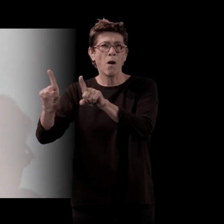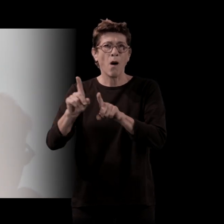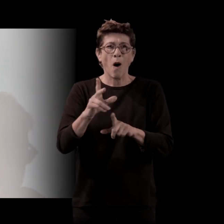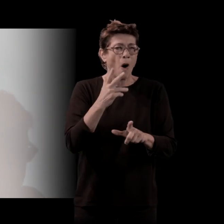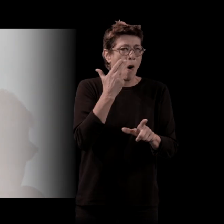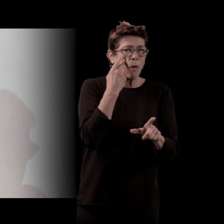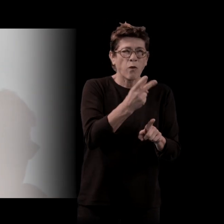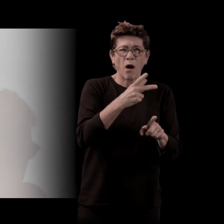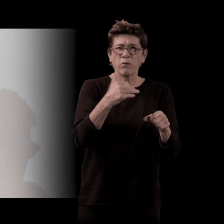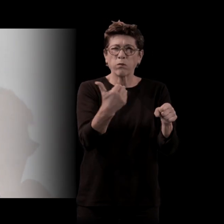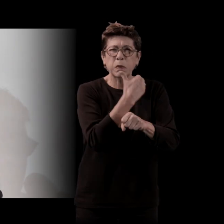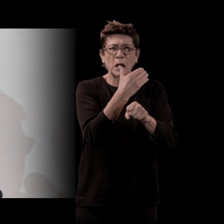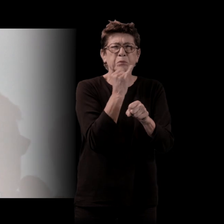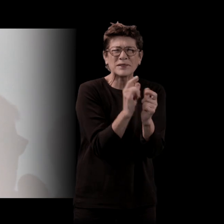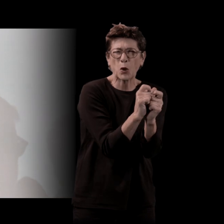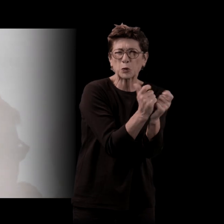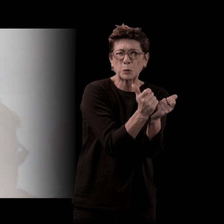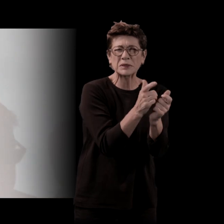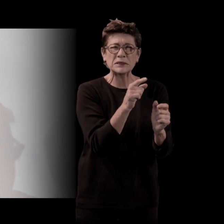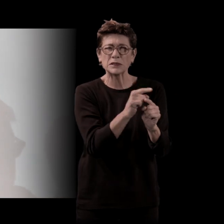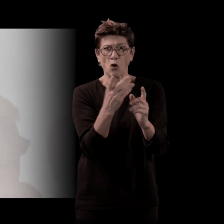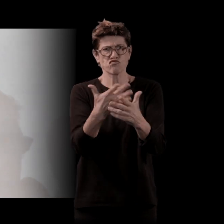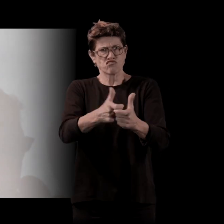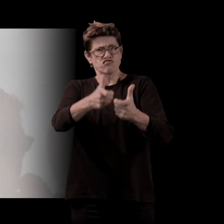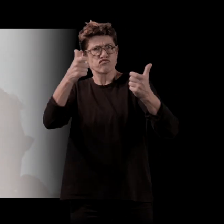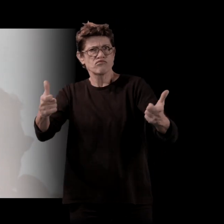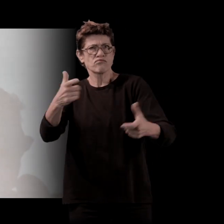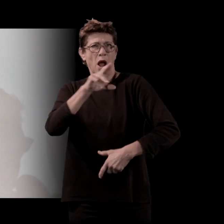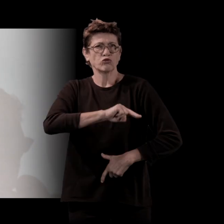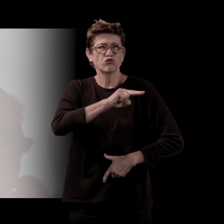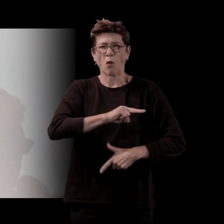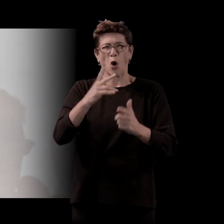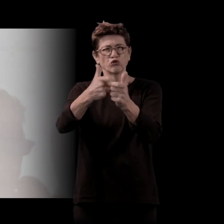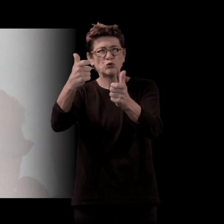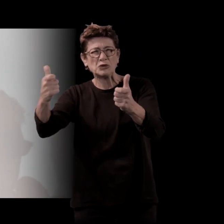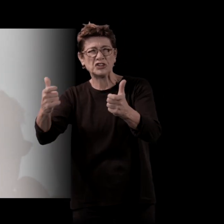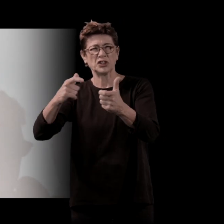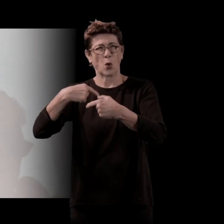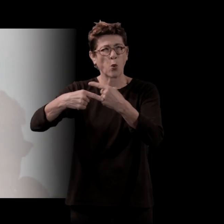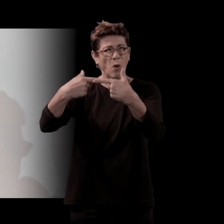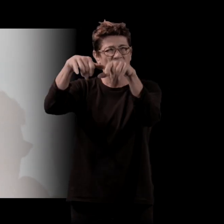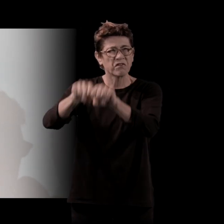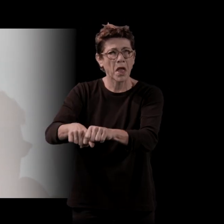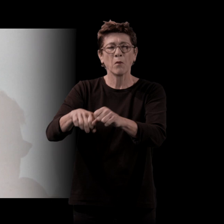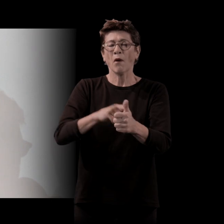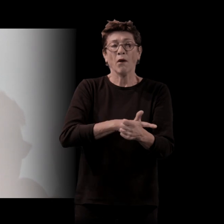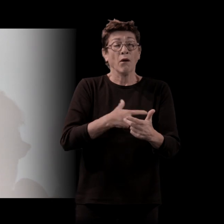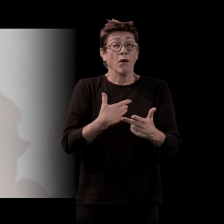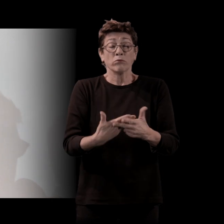boîtes, dans des grandes compagnies d'assurance, dans des usines qui fermaient, dans des entreprises qui licenciaient du